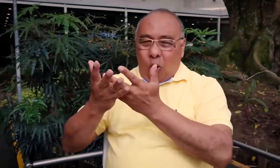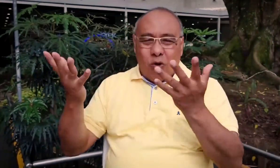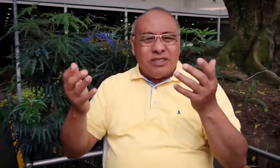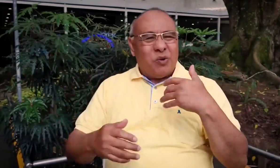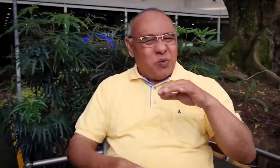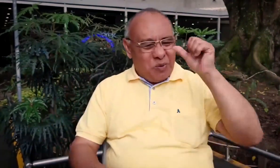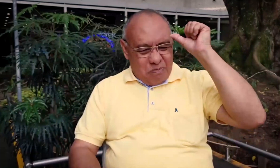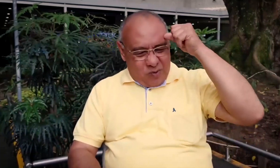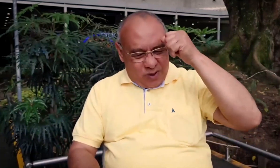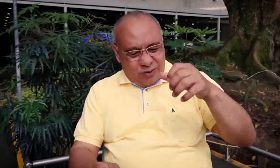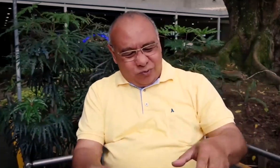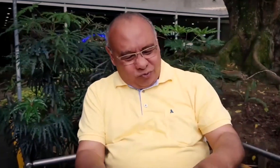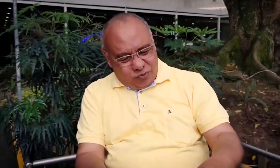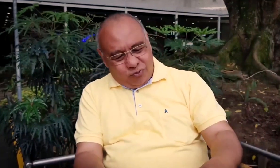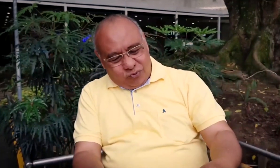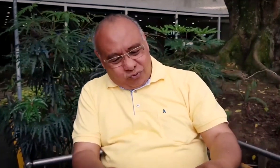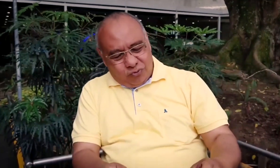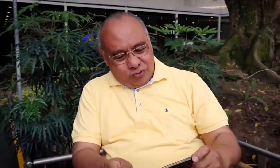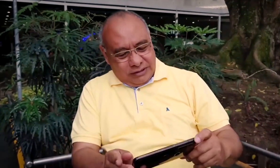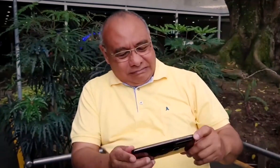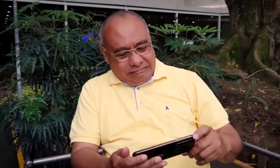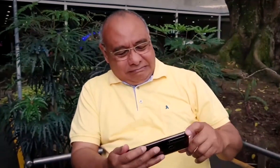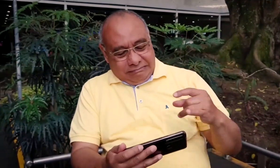Recuerdo que ocurrían estas cosas. Interesante. Interesante. Interesante.